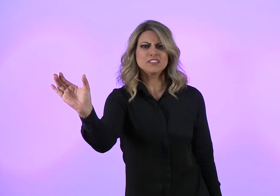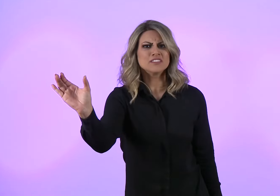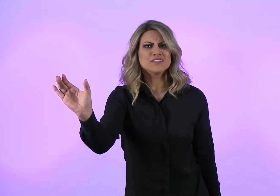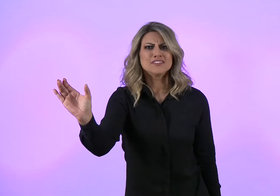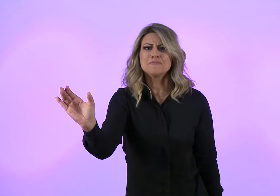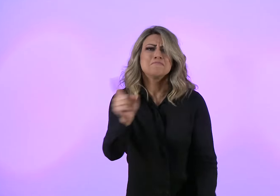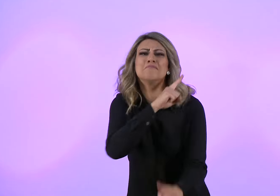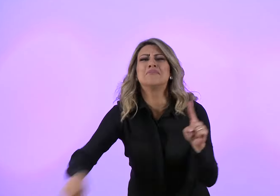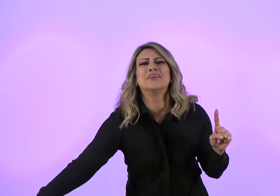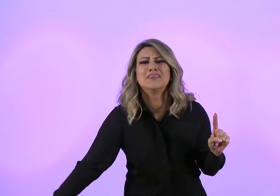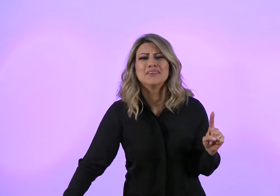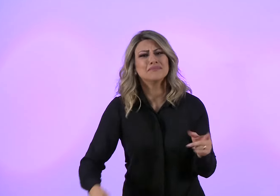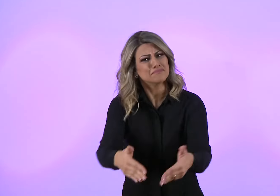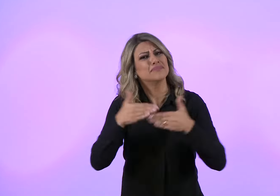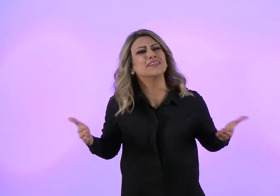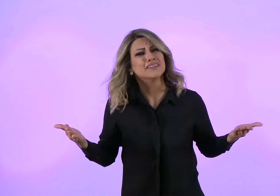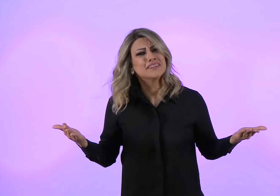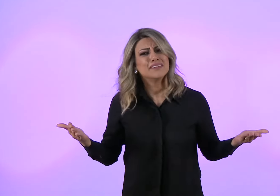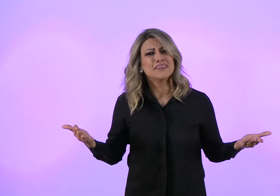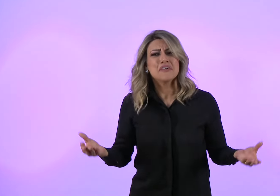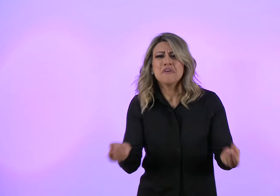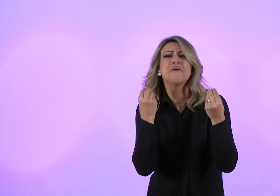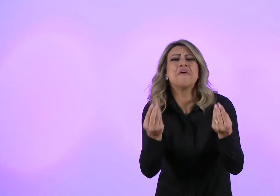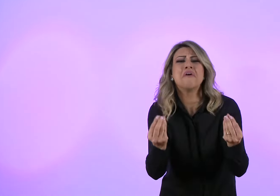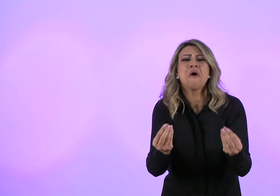é tosse de ninguém